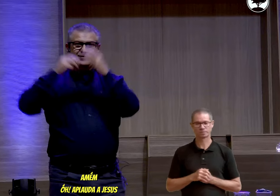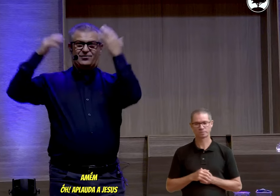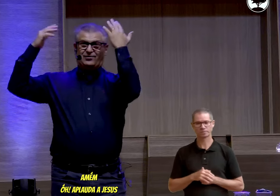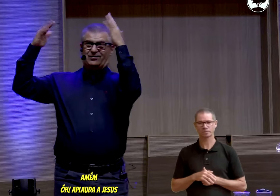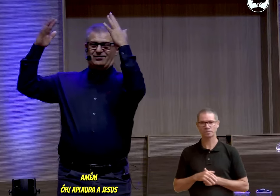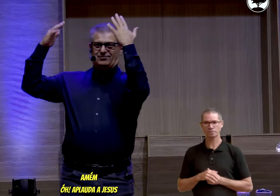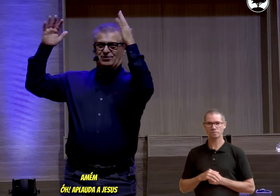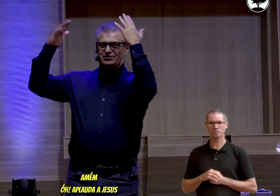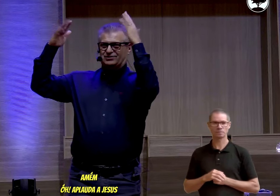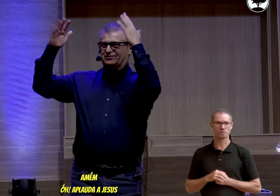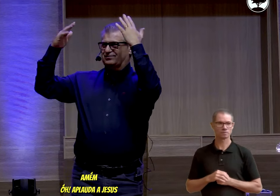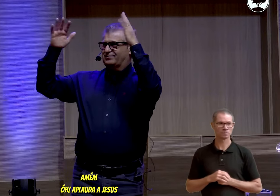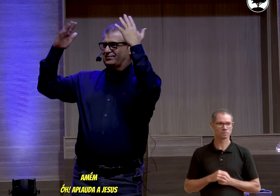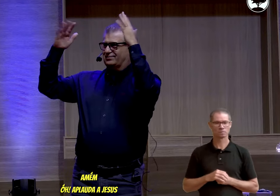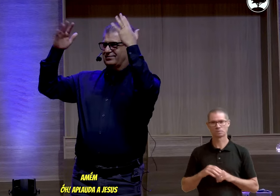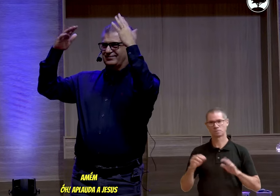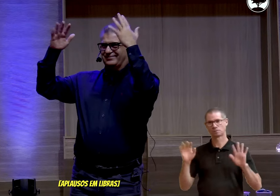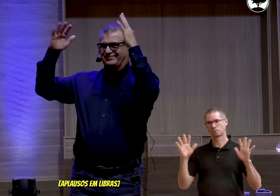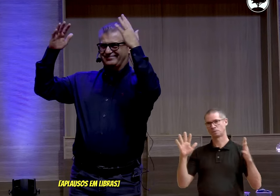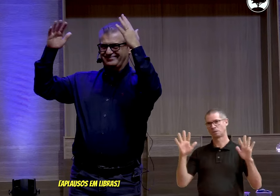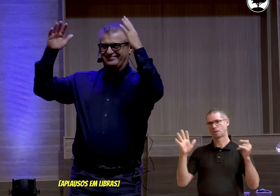tá bem? Ó, pode, Jesus.